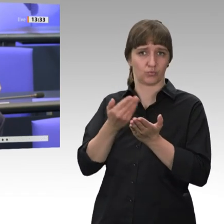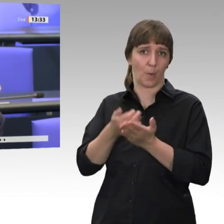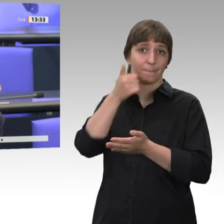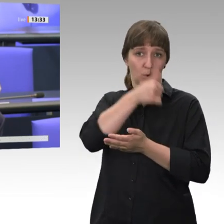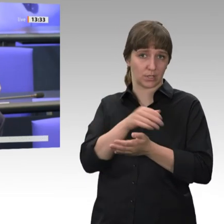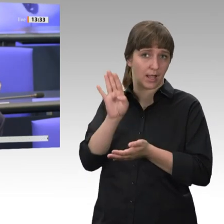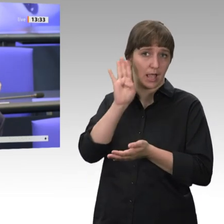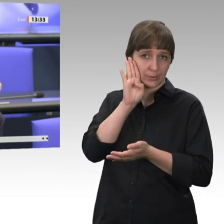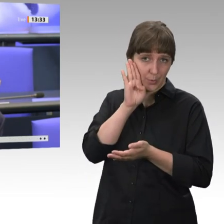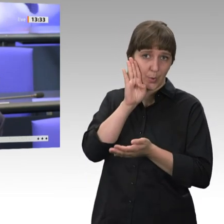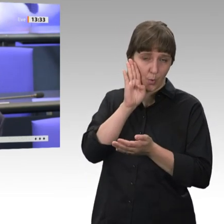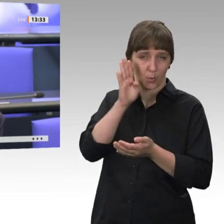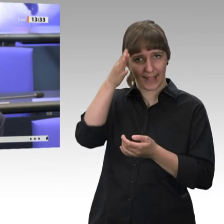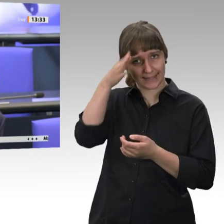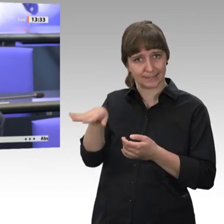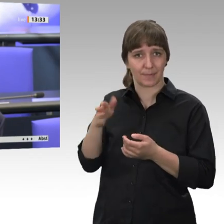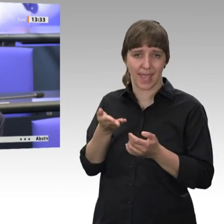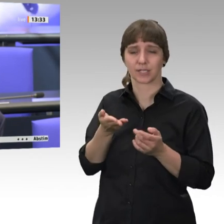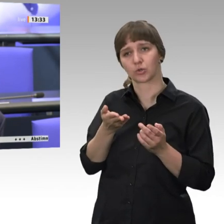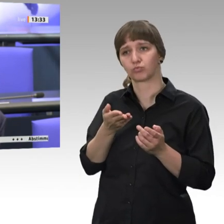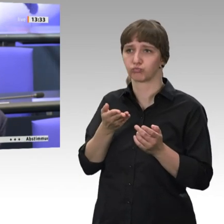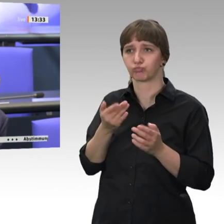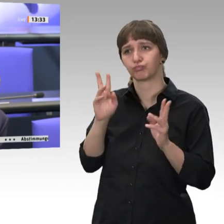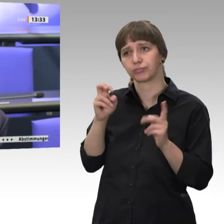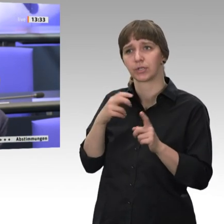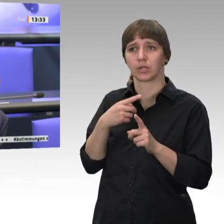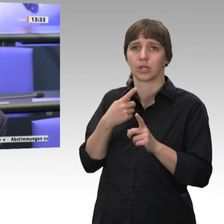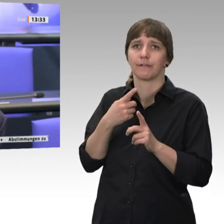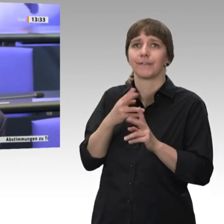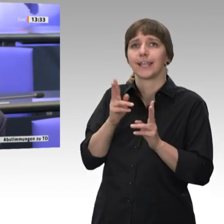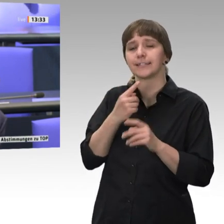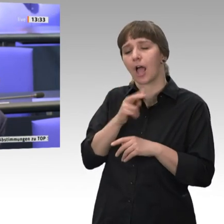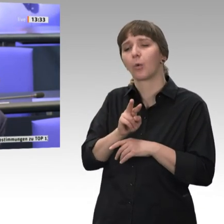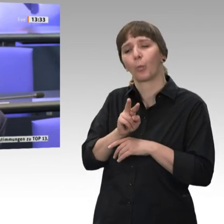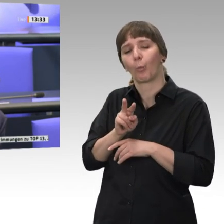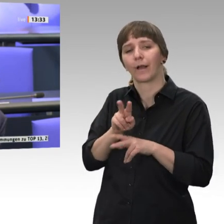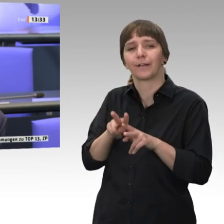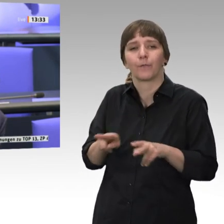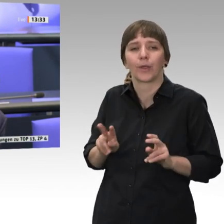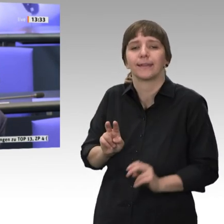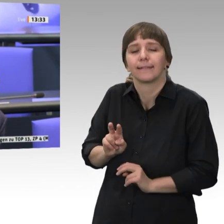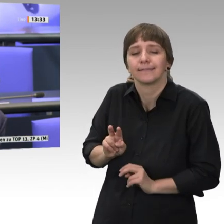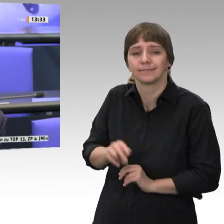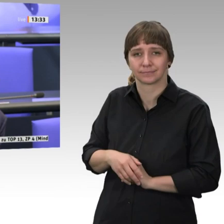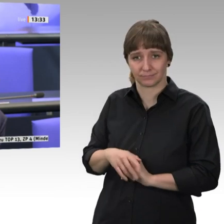von den Experten, sagen wir mal positiv gesprochen, gewürdigt wurde, würdest du zustimmen?